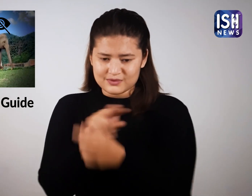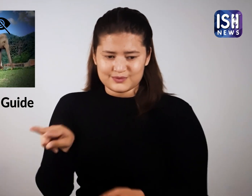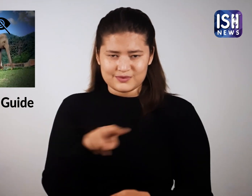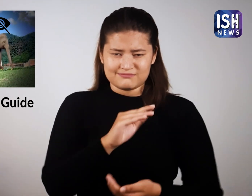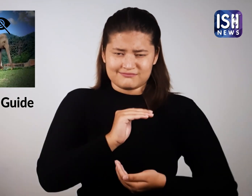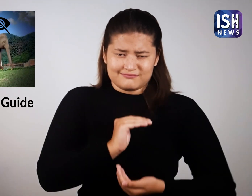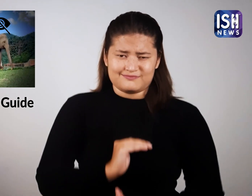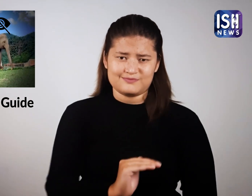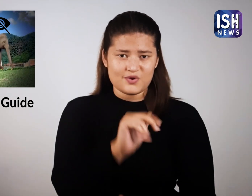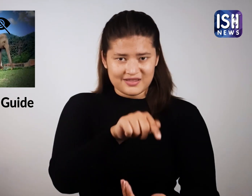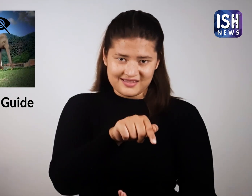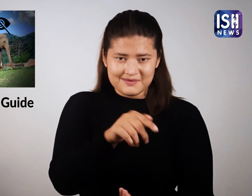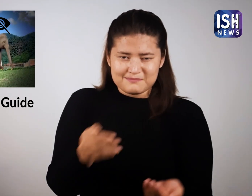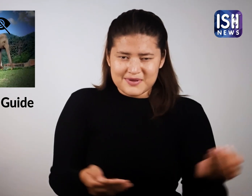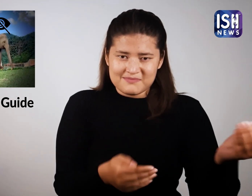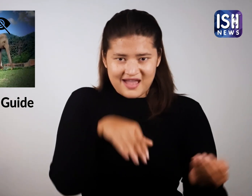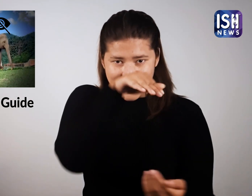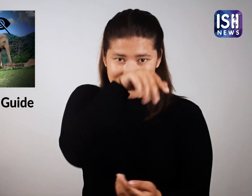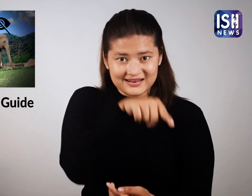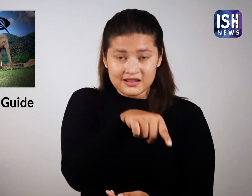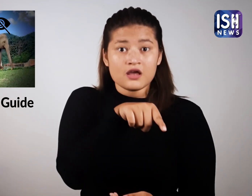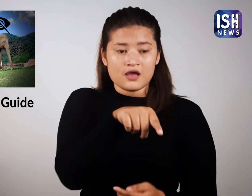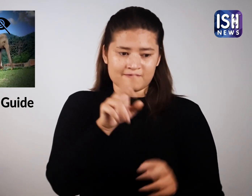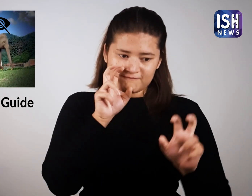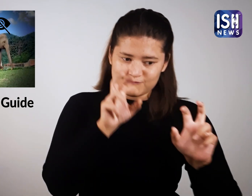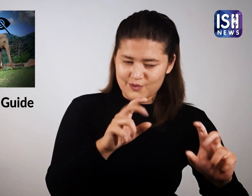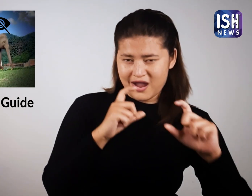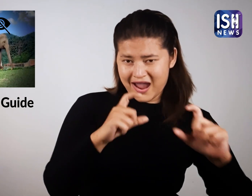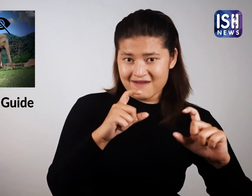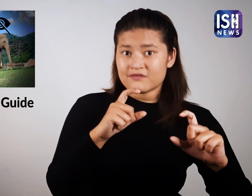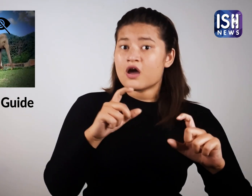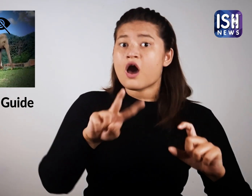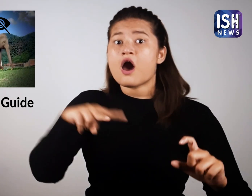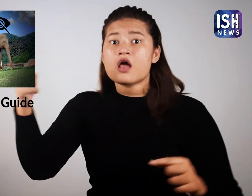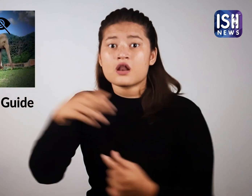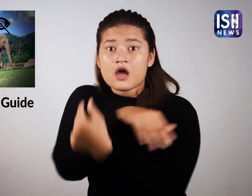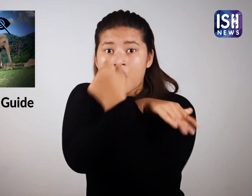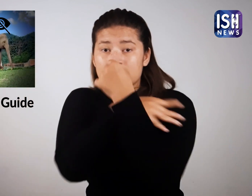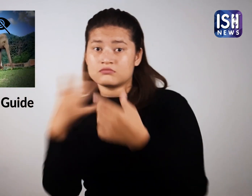के जन्म पर उसके माता पिता उसकी देख भाल के लिए नानी हाथि को नियुक करते